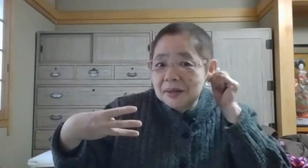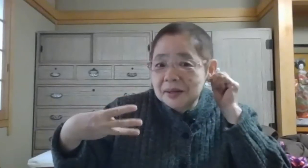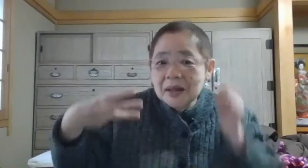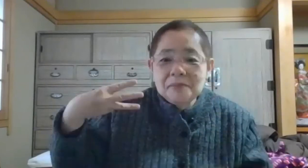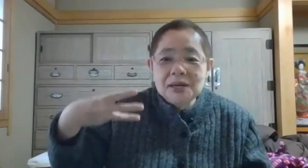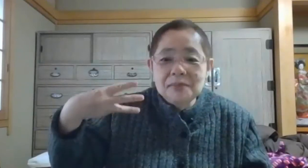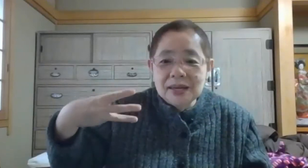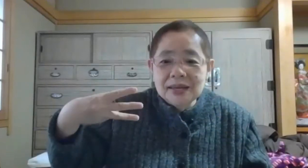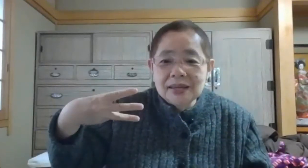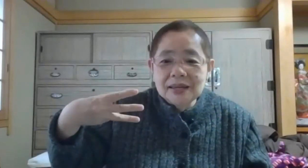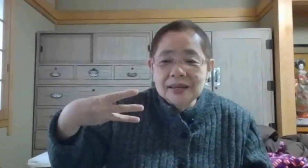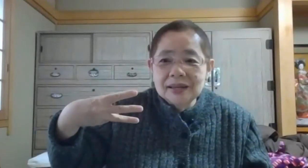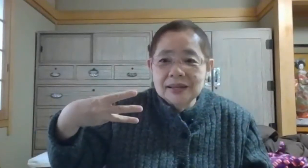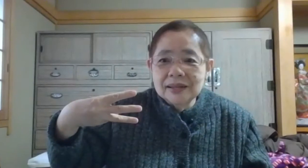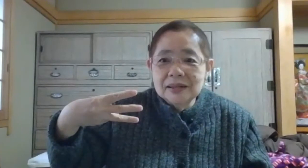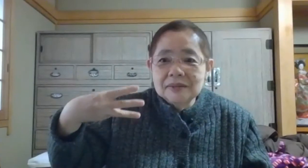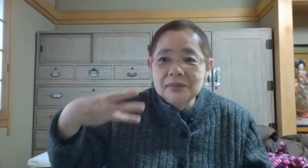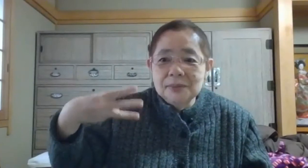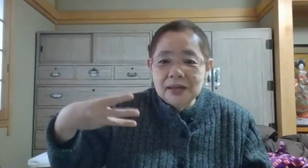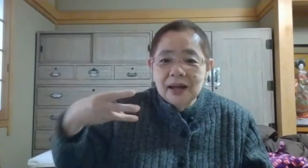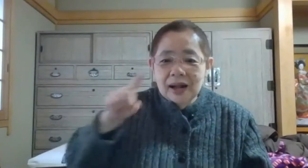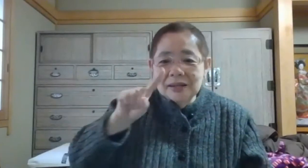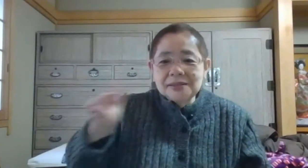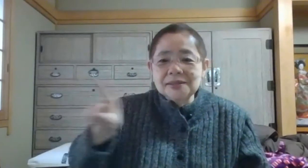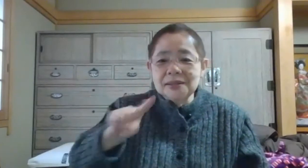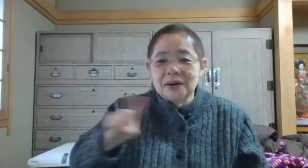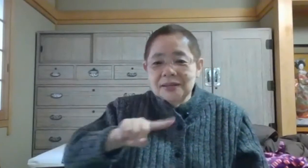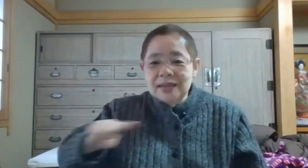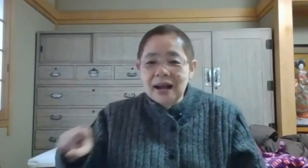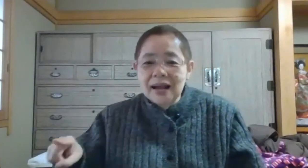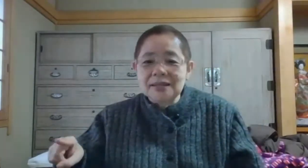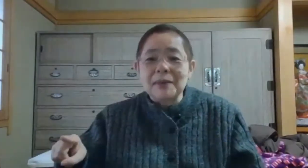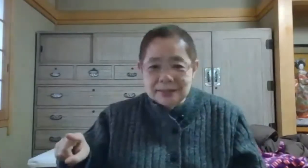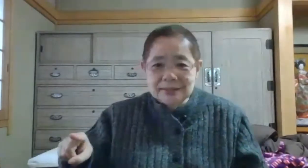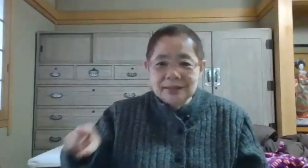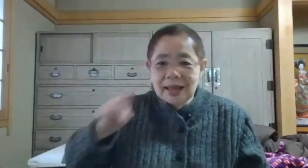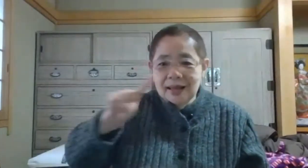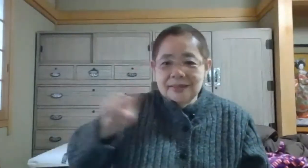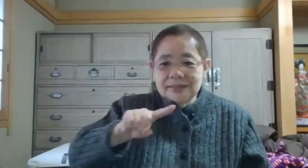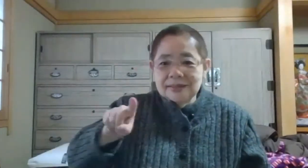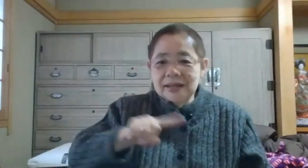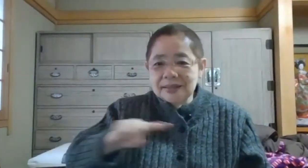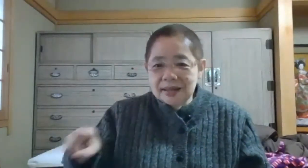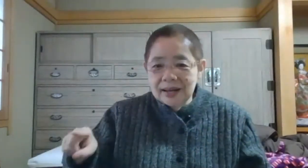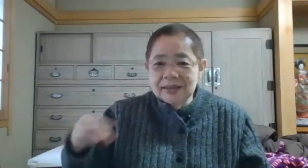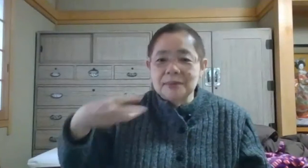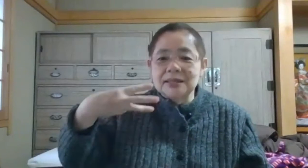耳耳耳耳なんあ関数字の3から来てますはいはいはい漢字から来てます